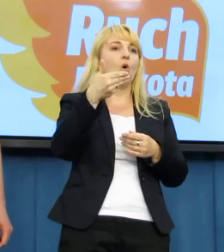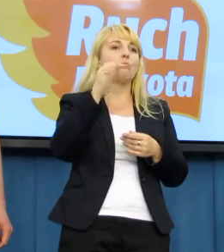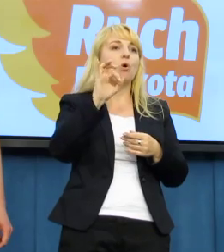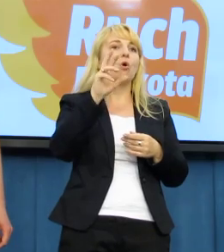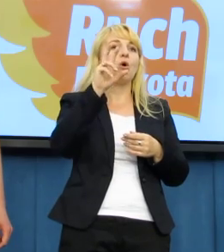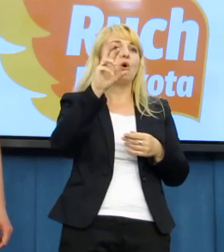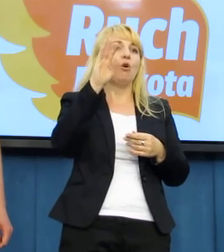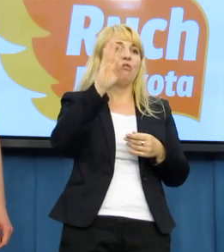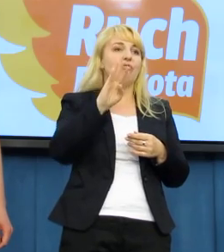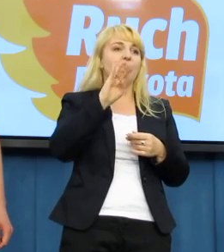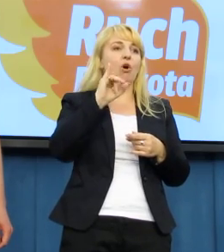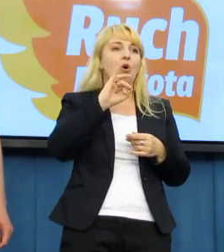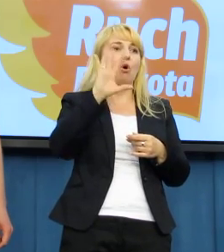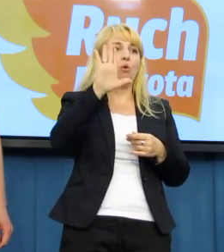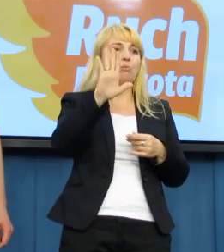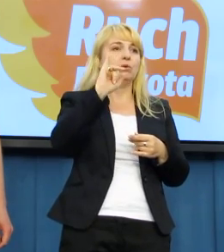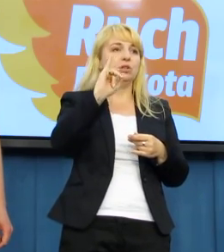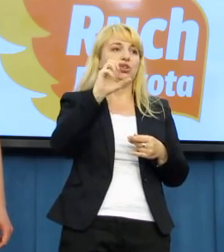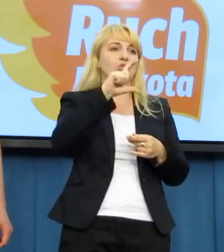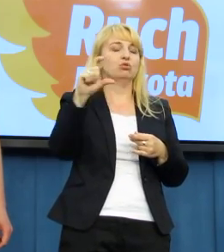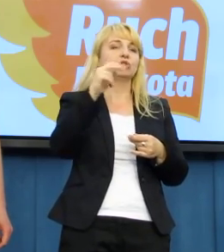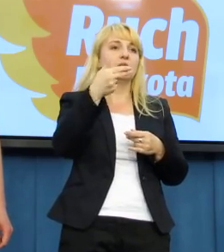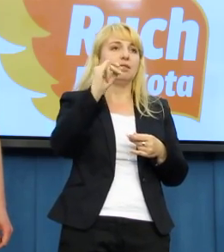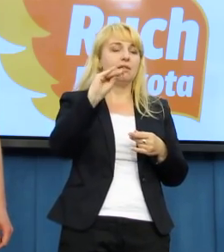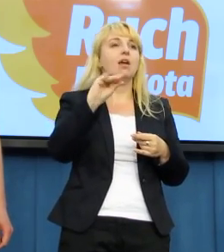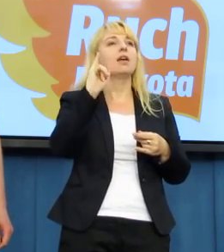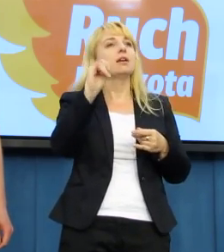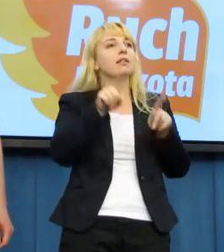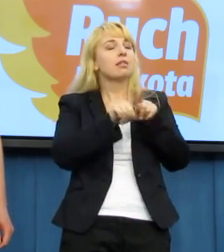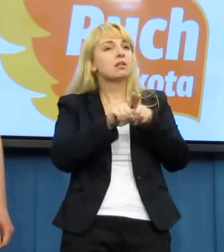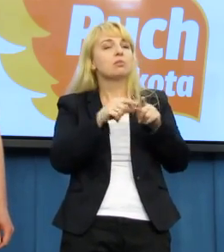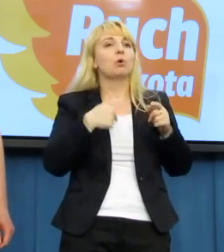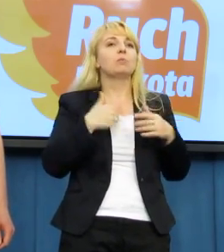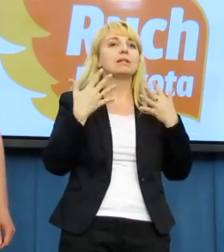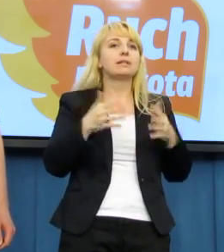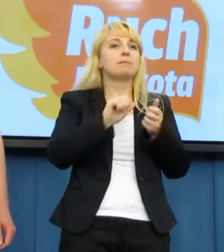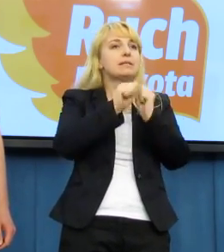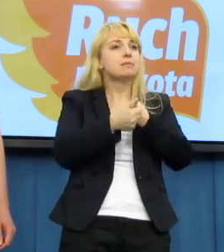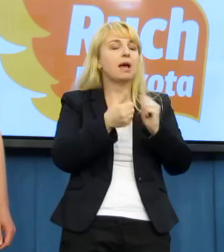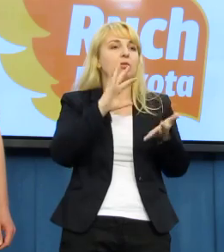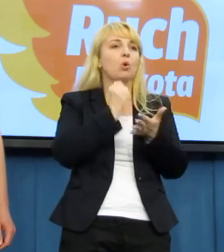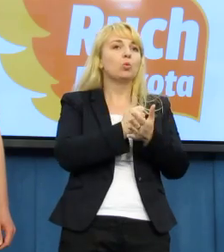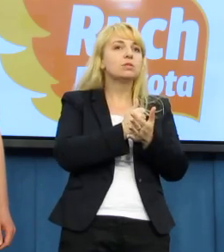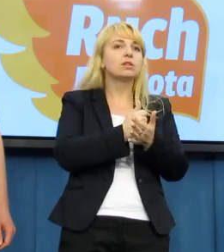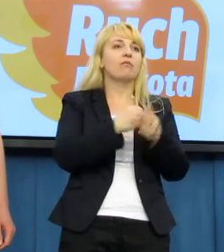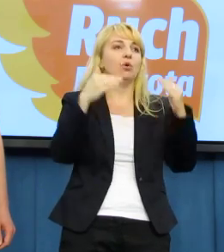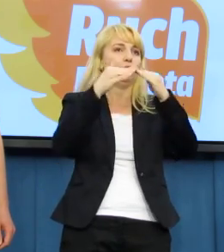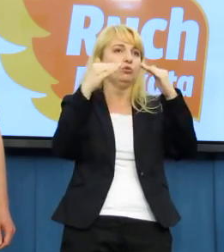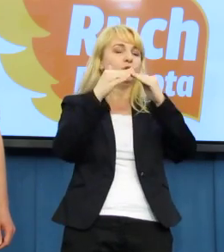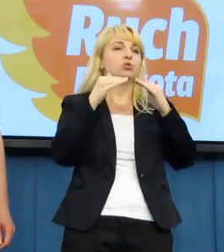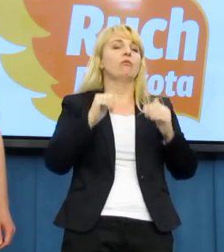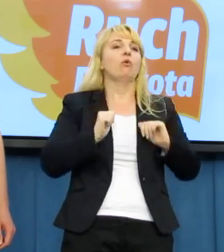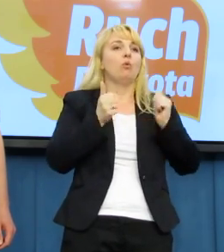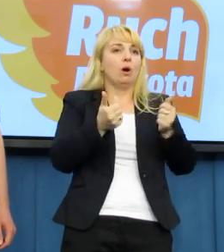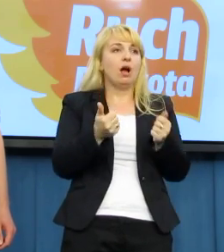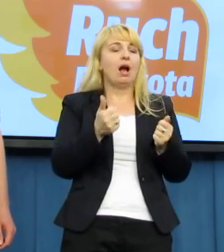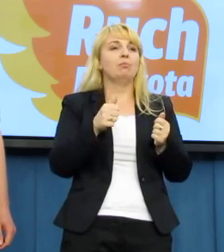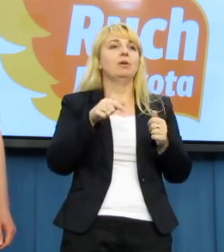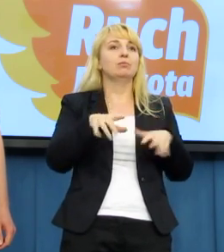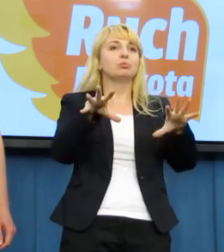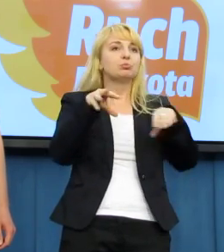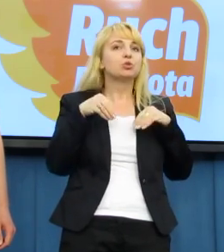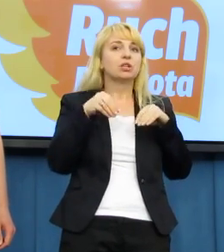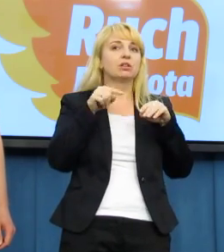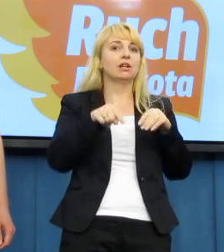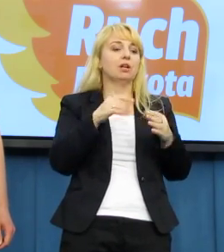w zmianę ustawy równościowej i tutaj współpracujemy z organizacjami pozarządowymi, ponieważ uważamy, że przyjęta